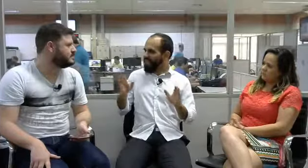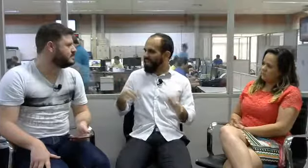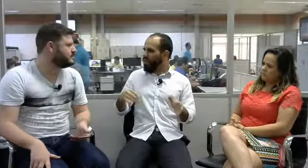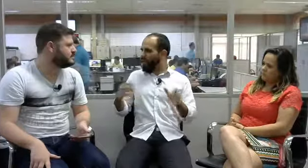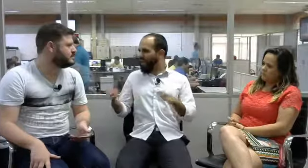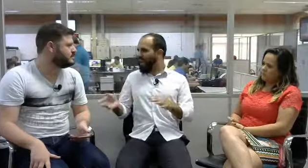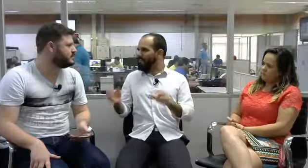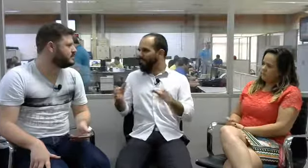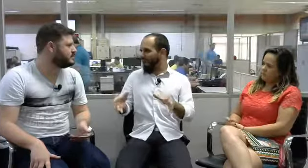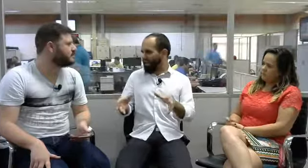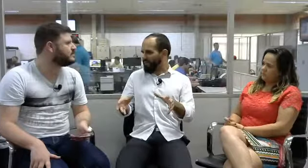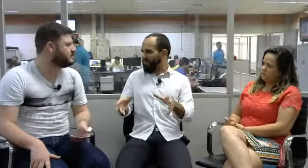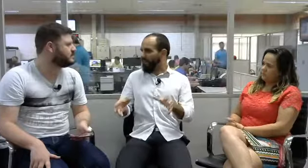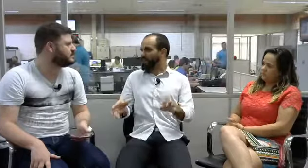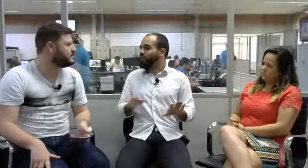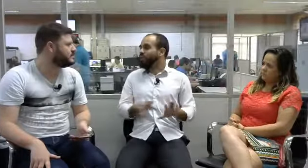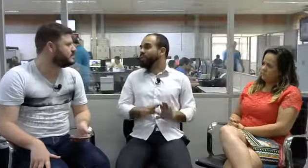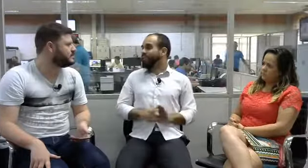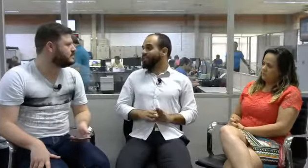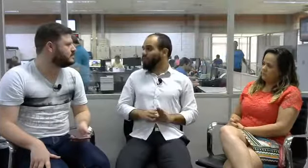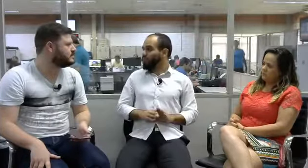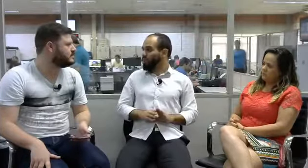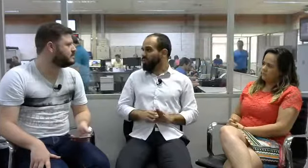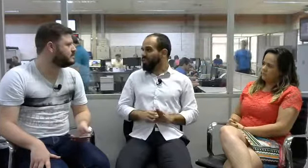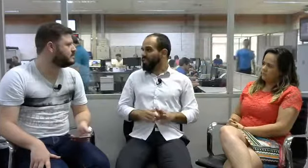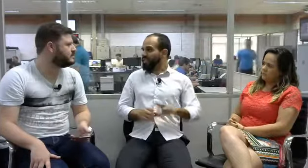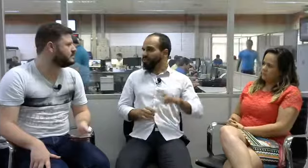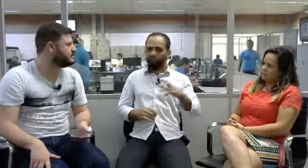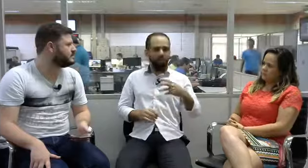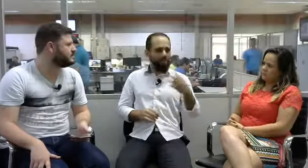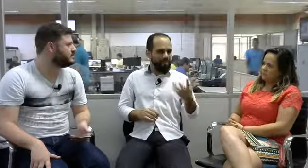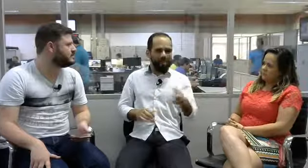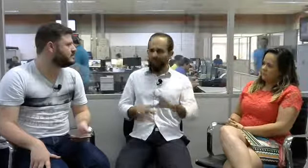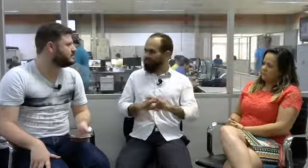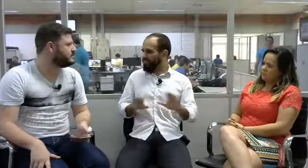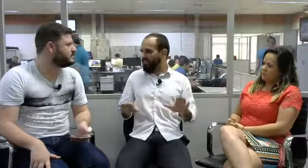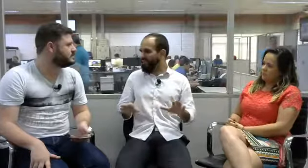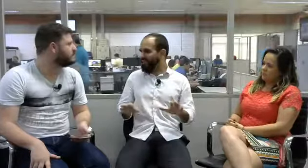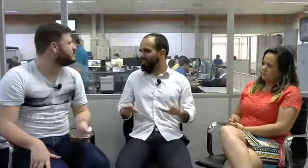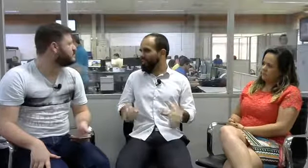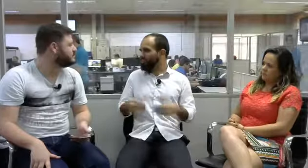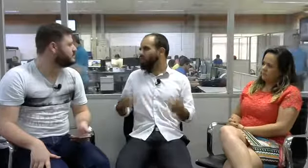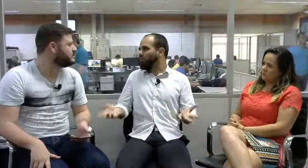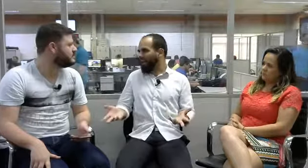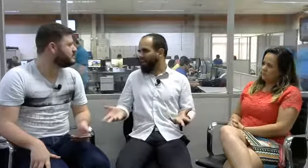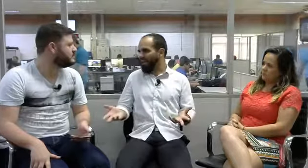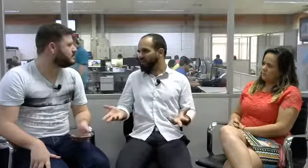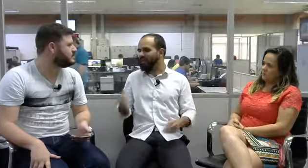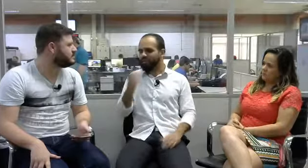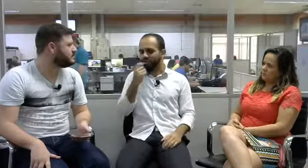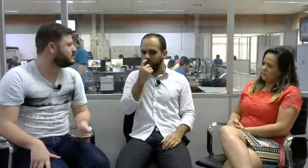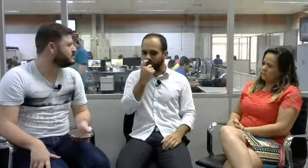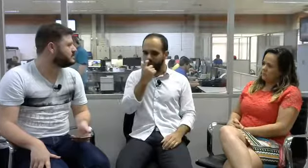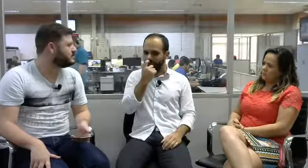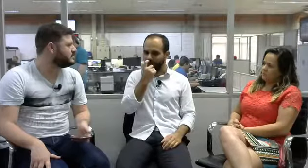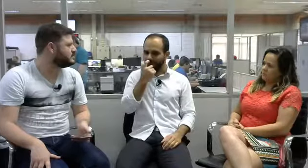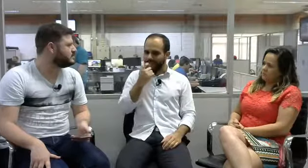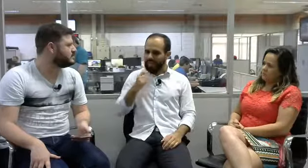com A, Bá. Para o indivíduo que nasceu surdo, o som B não faz sentido, o som A não faz sentido. Então,